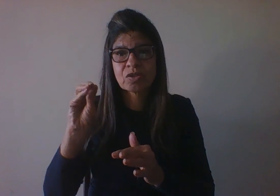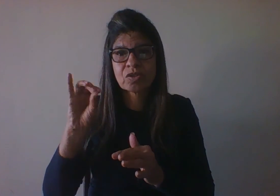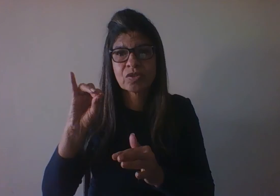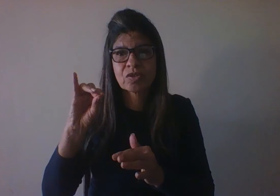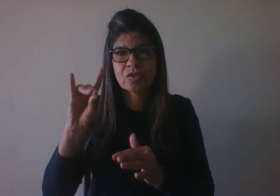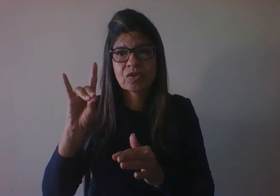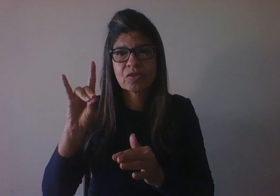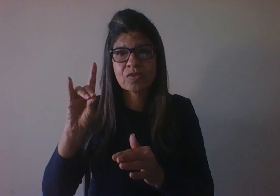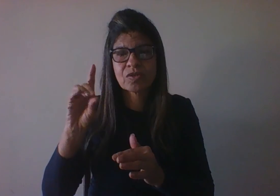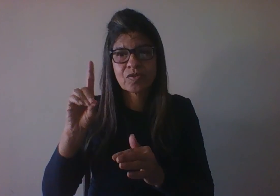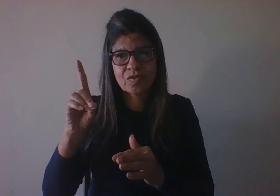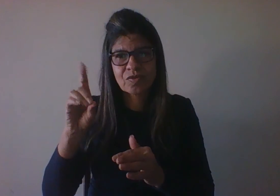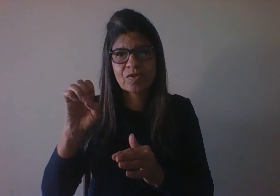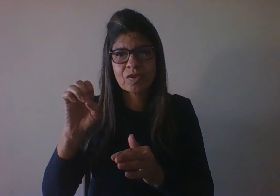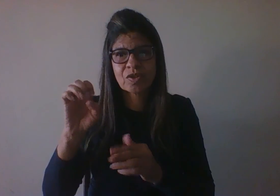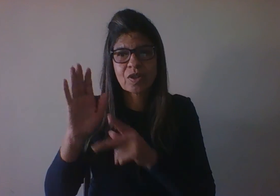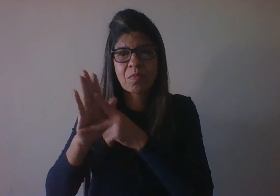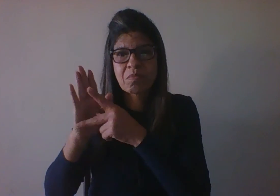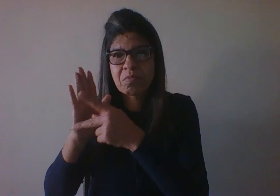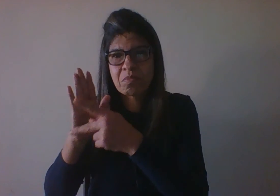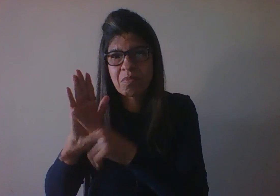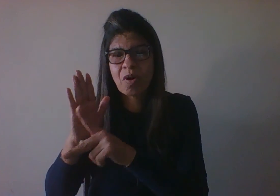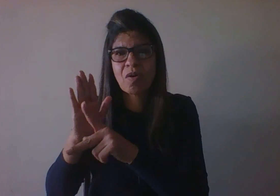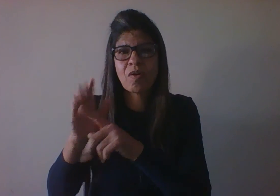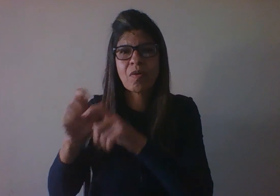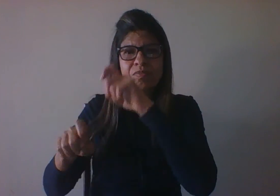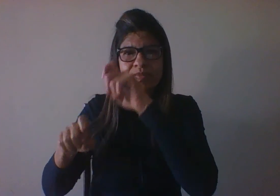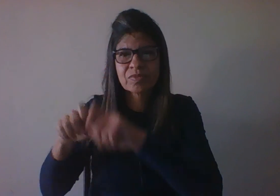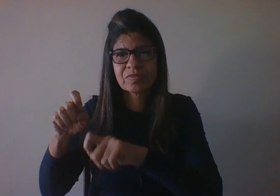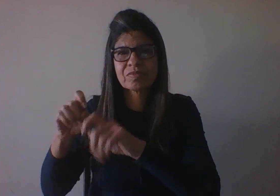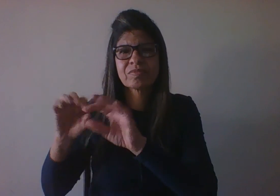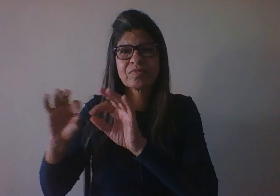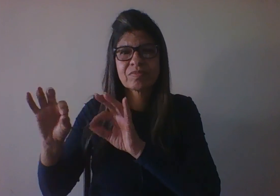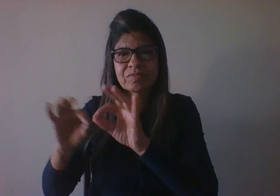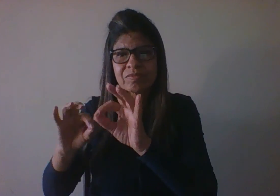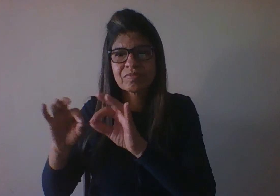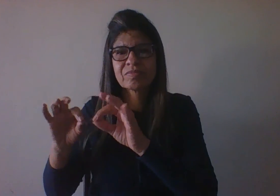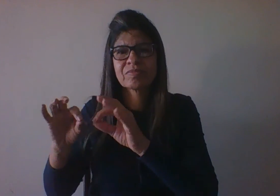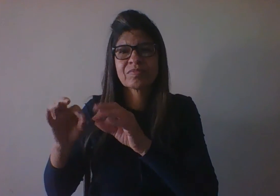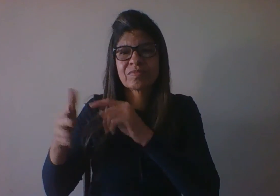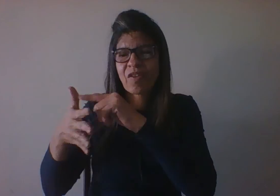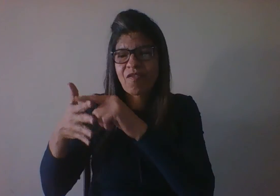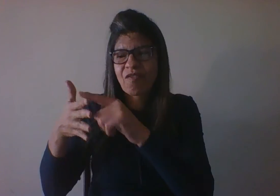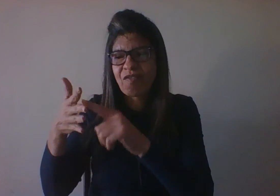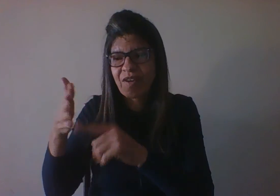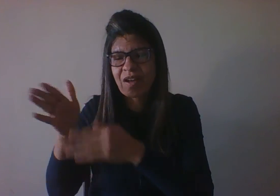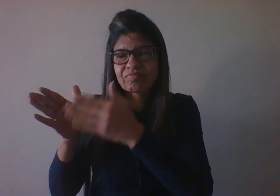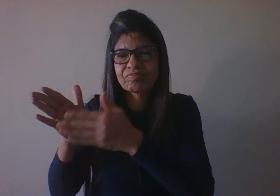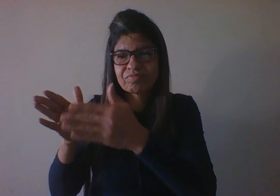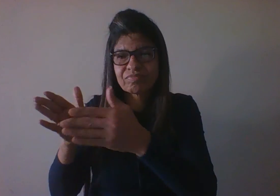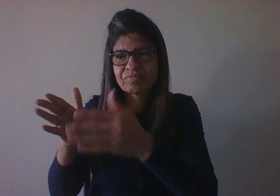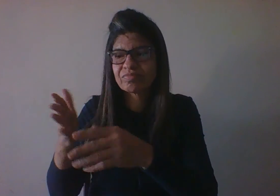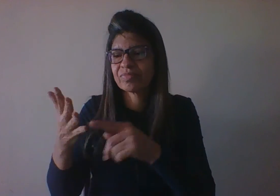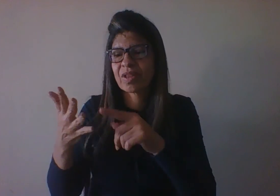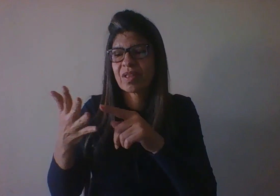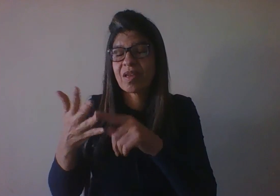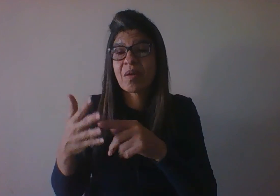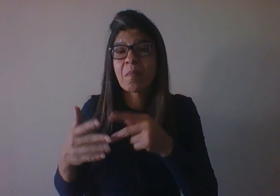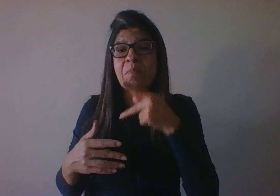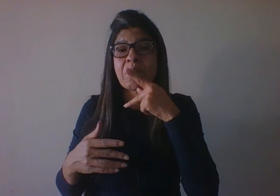Piaget, organicista, fases, organizado em função do desenvolvimento cognitivo, capacidade